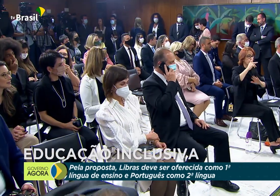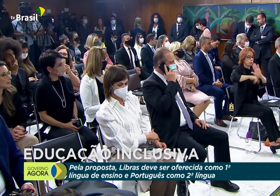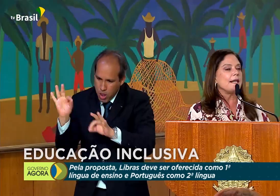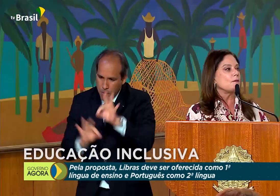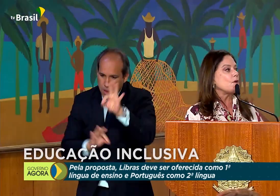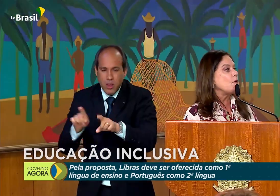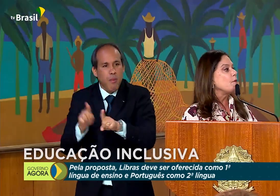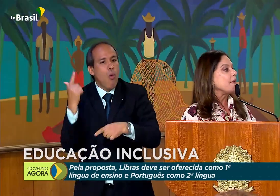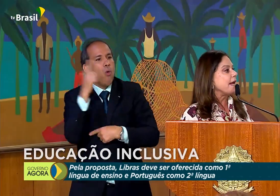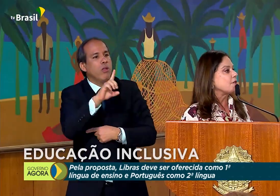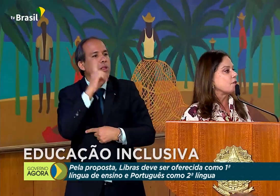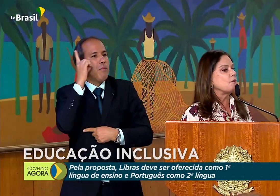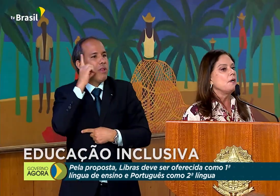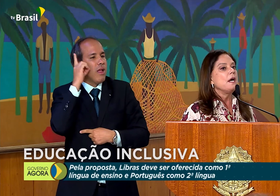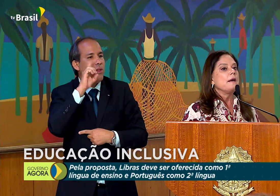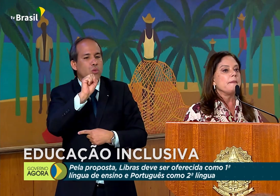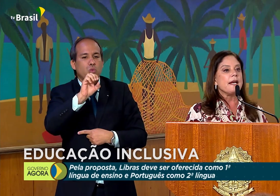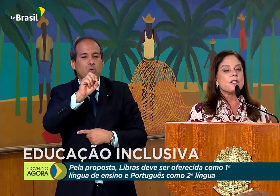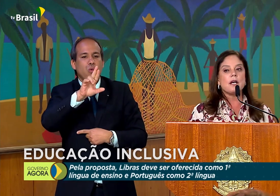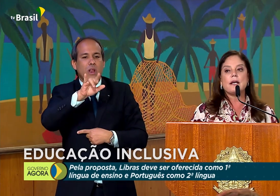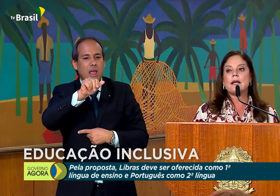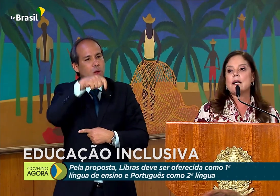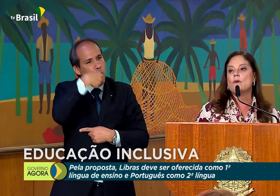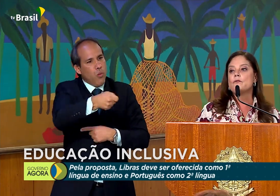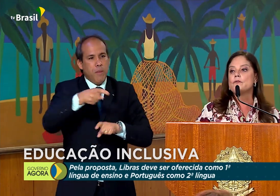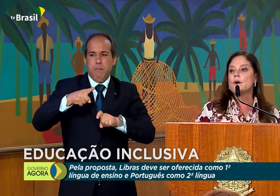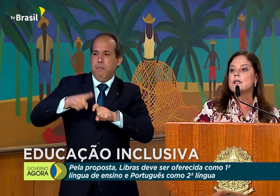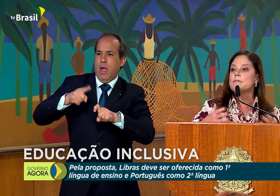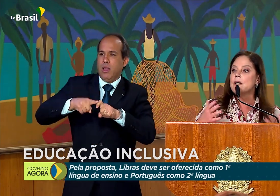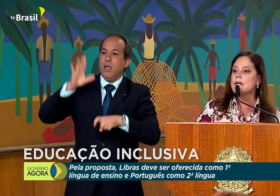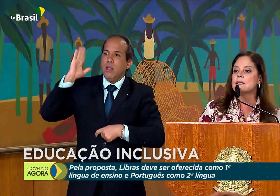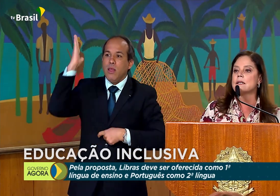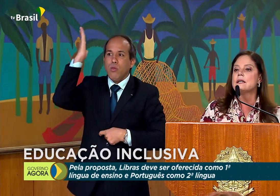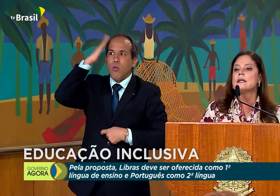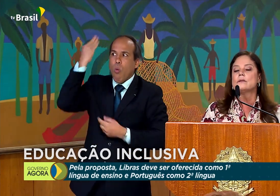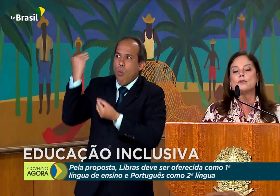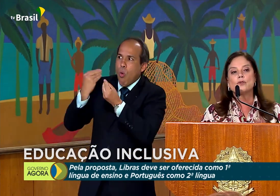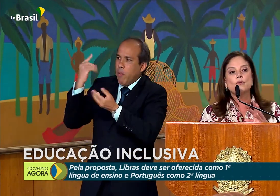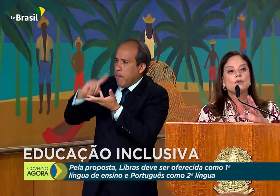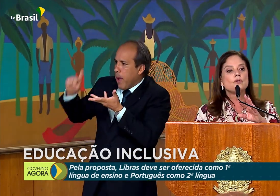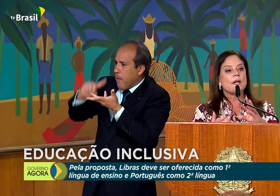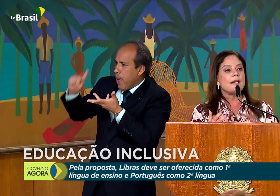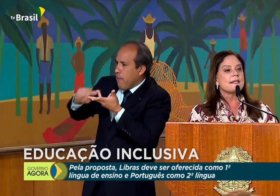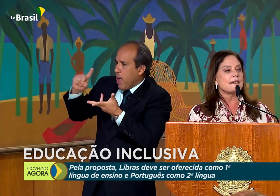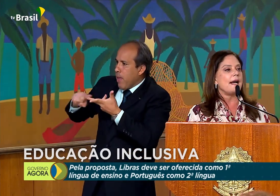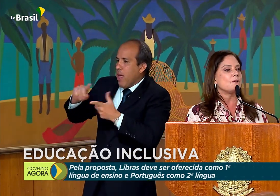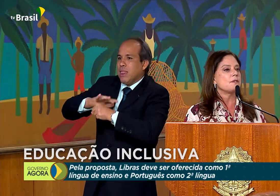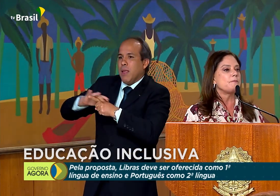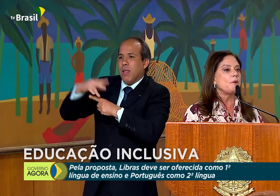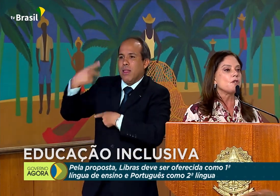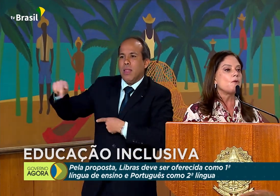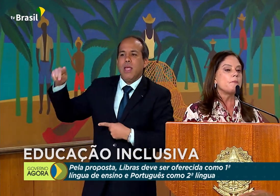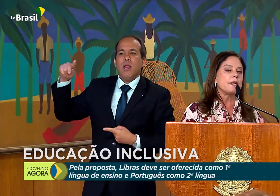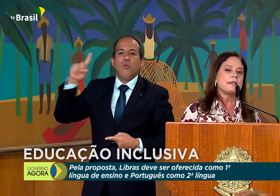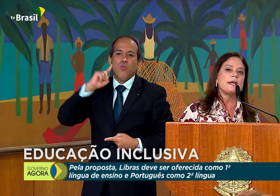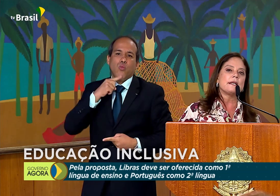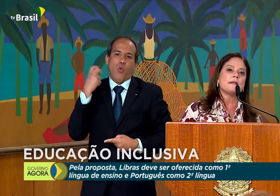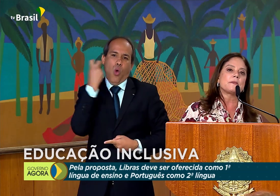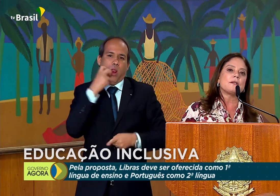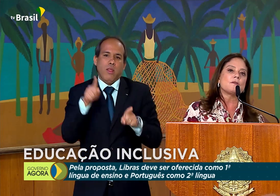Manato, que como médica, ela ouviu a demanda dos surdos oralizados e pôde compreender, deputado